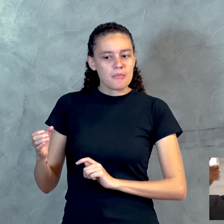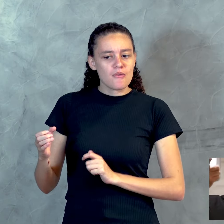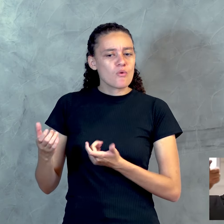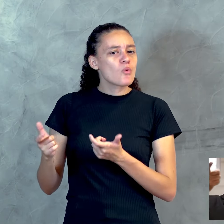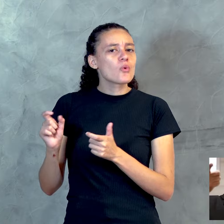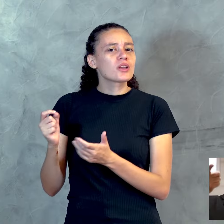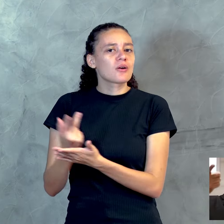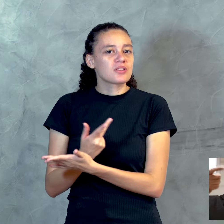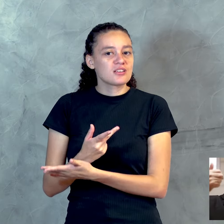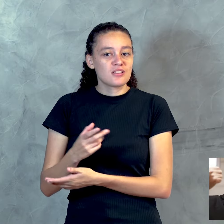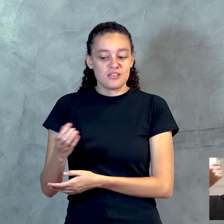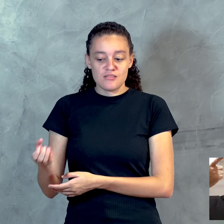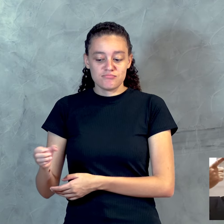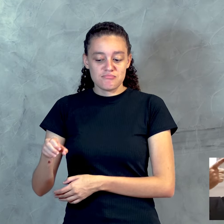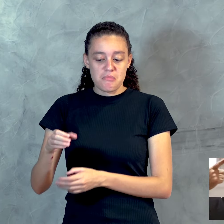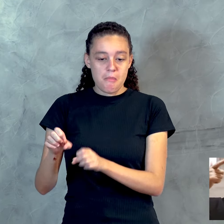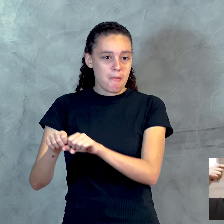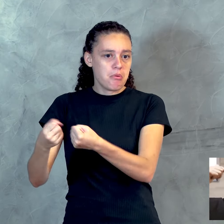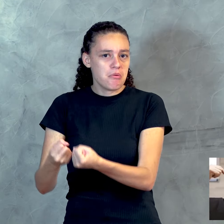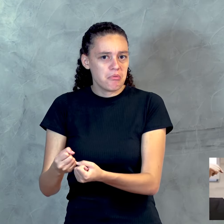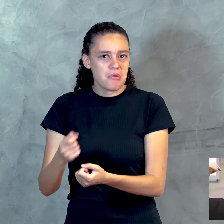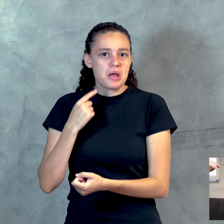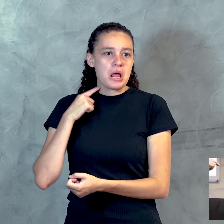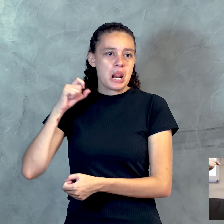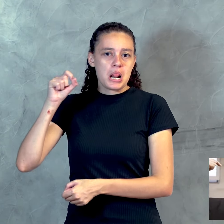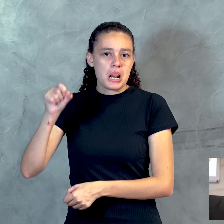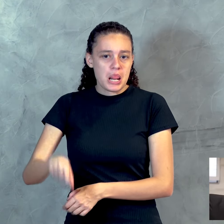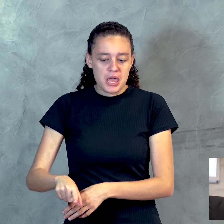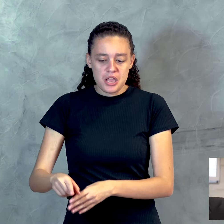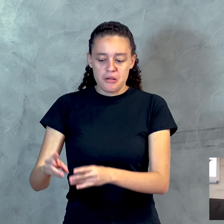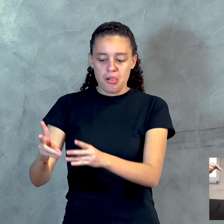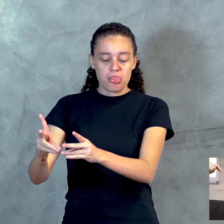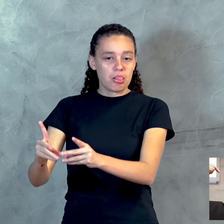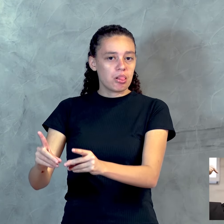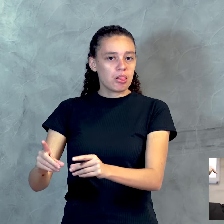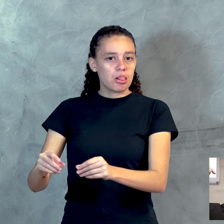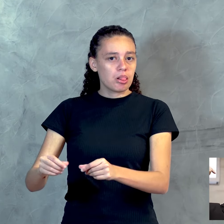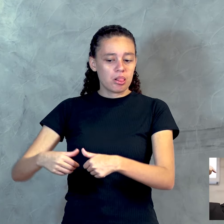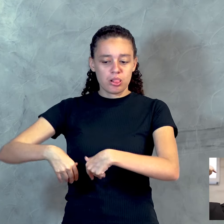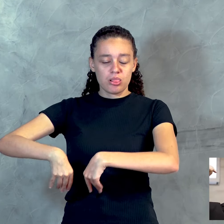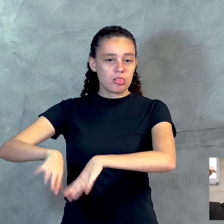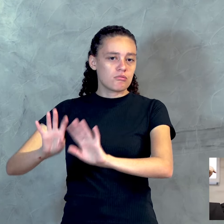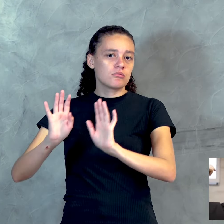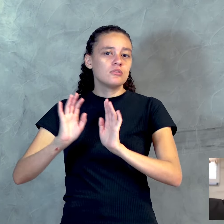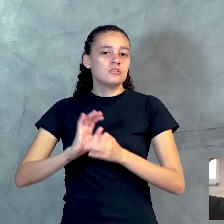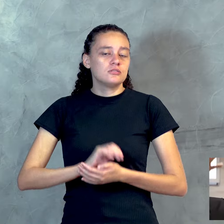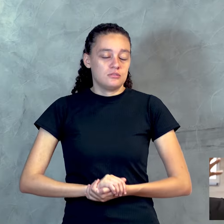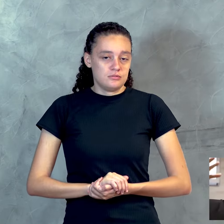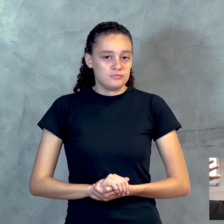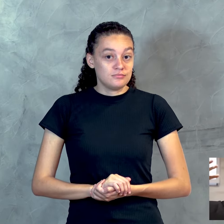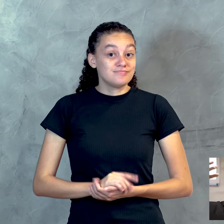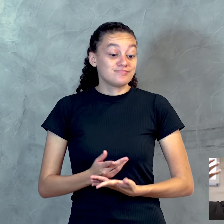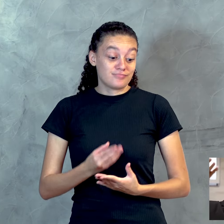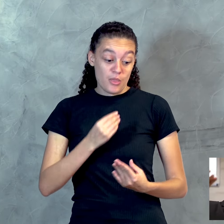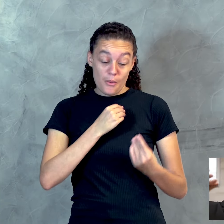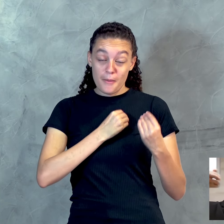ido? Para a caçamba do entulho, logo para o montão, logo para o lixão, o pecado